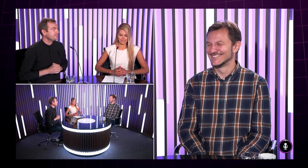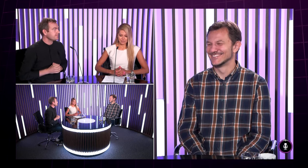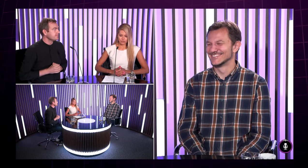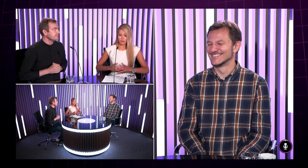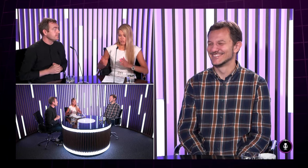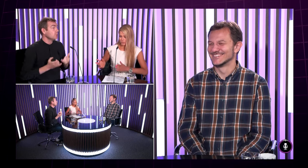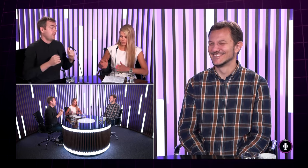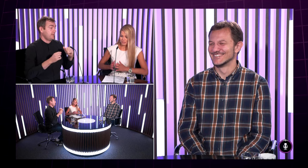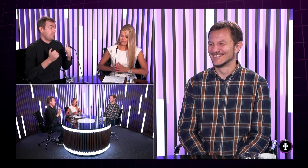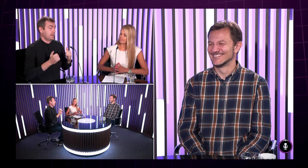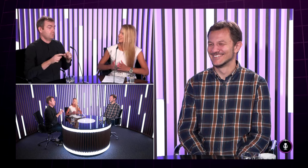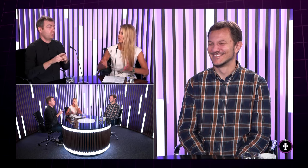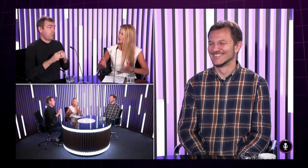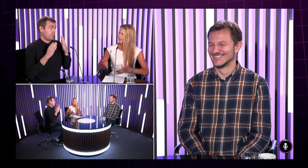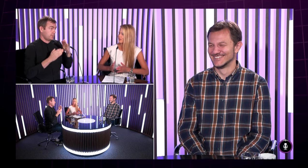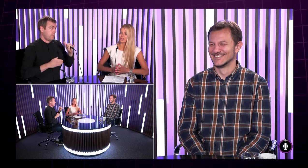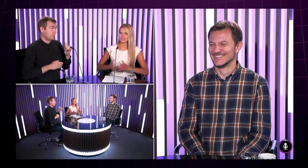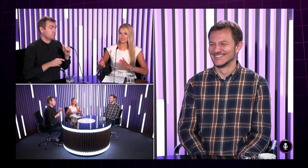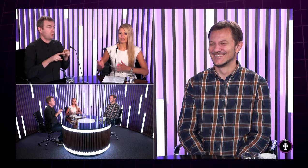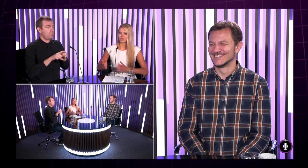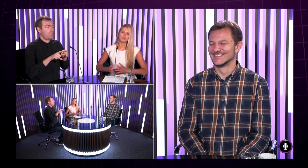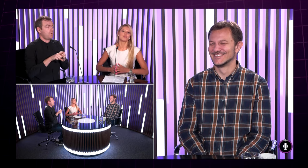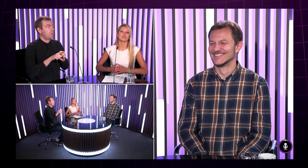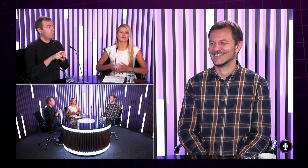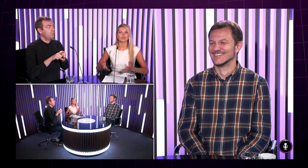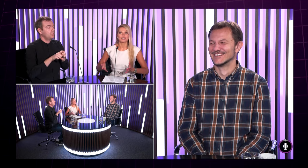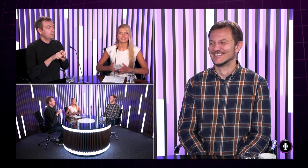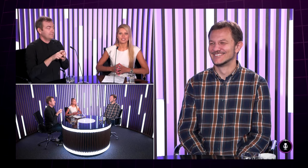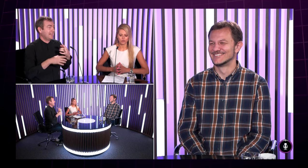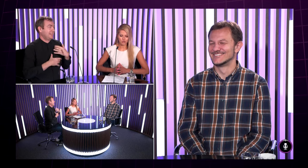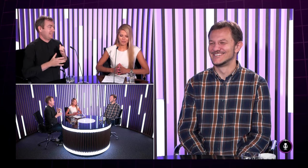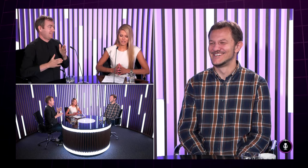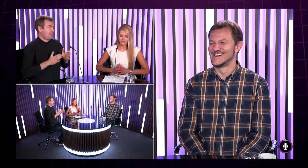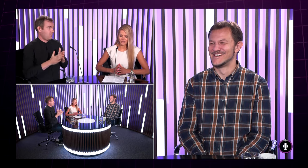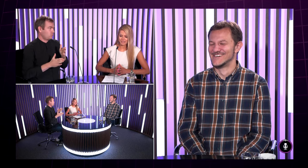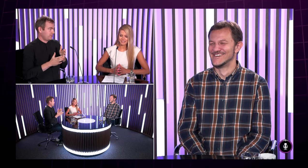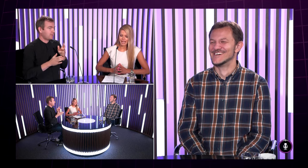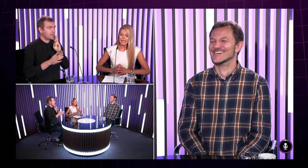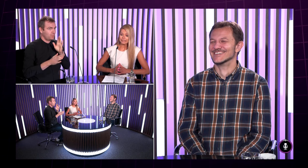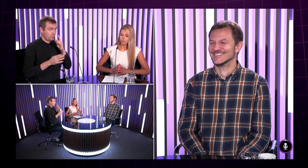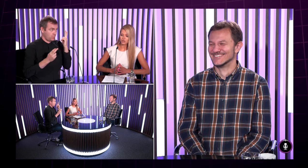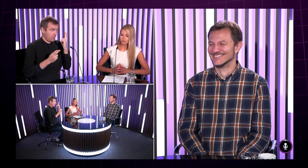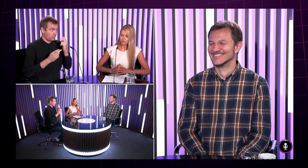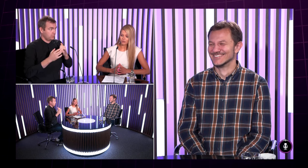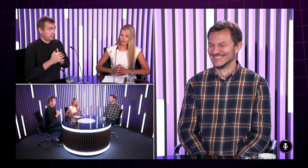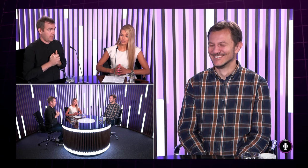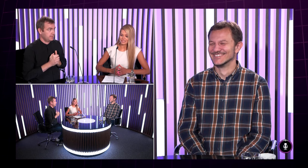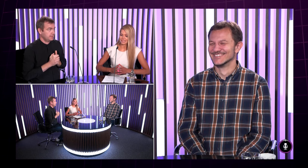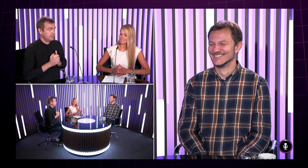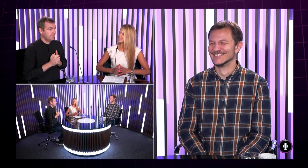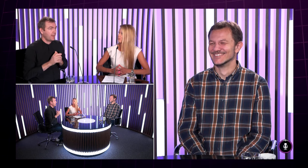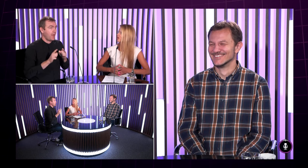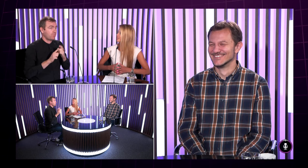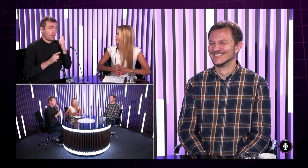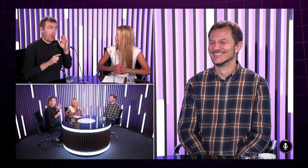No a teda ideme sa rozprávať. A ešte, aby som predstával vlastne toho hlavného, tak tiež ďaka, ktorému budete ostatní vedieť, o čom miereč. To je teda tlmočník posunkového